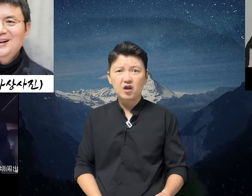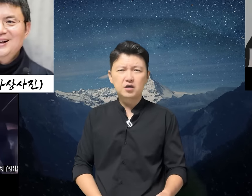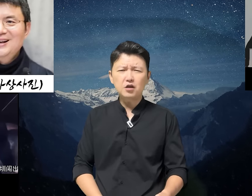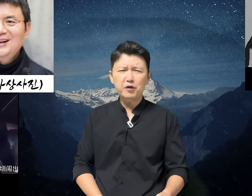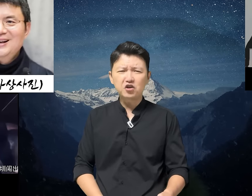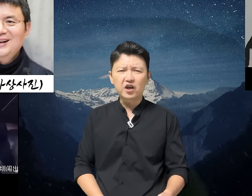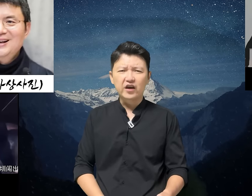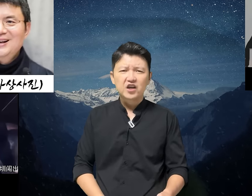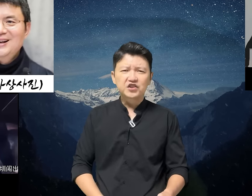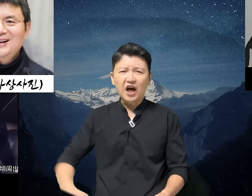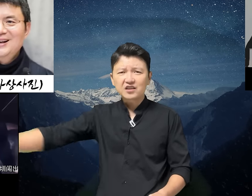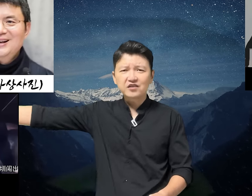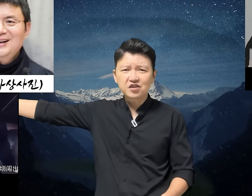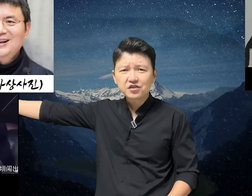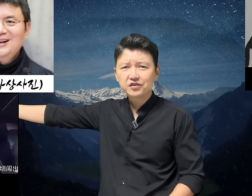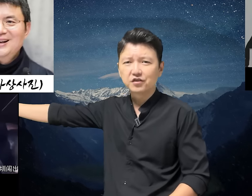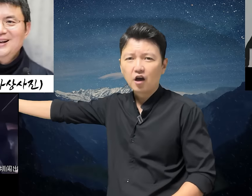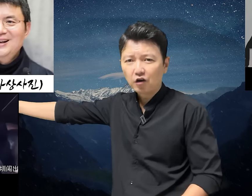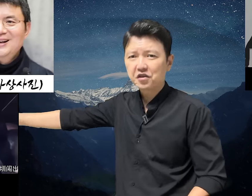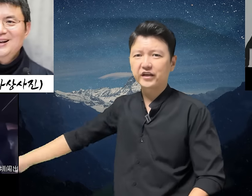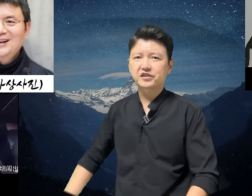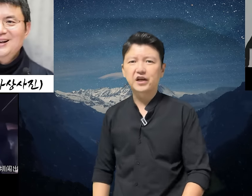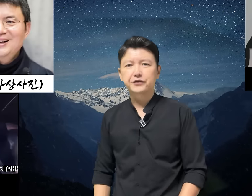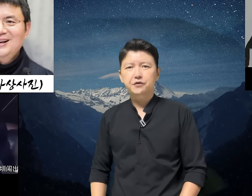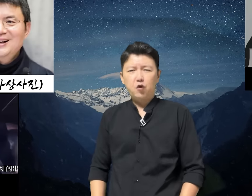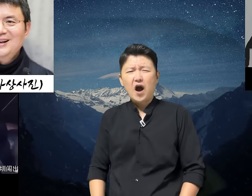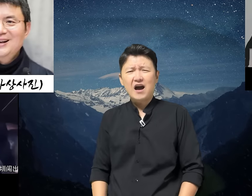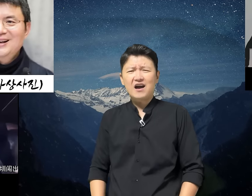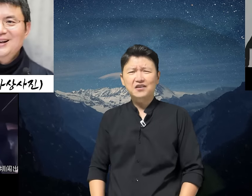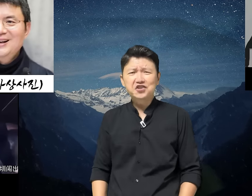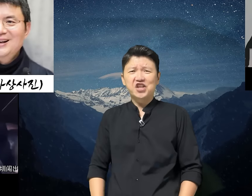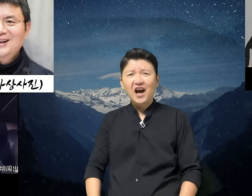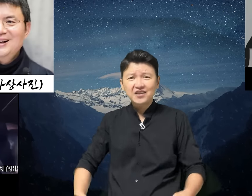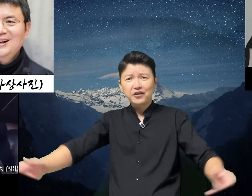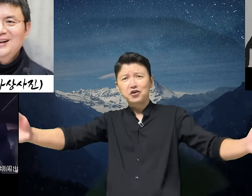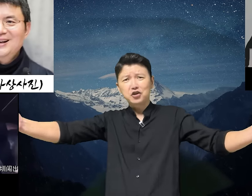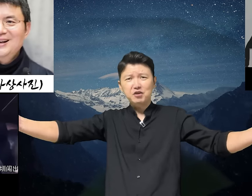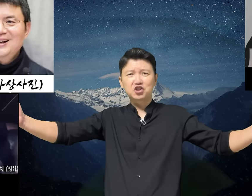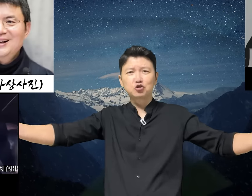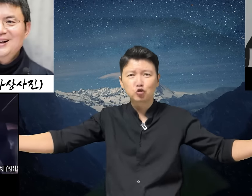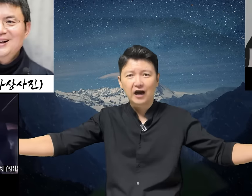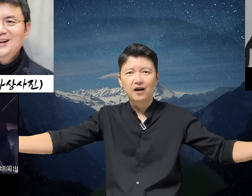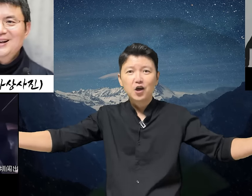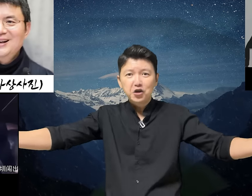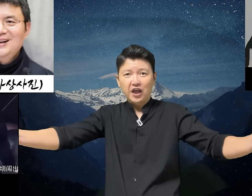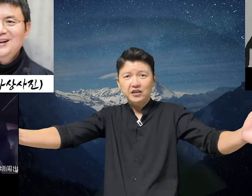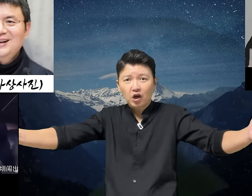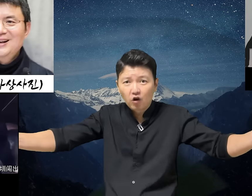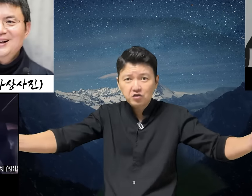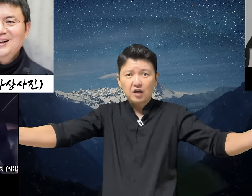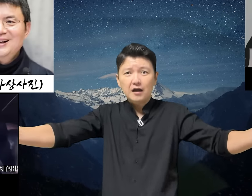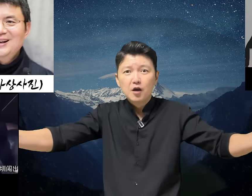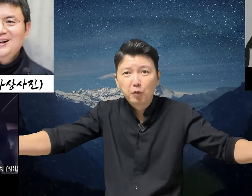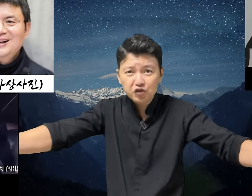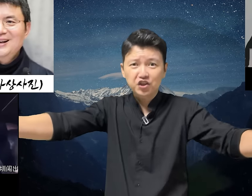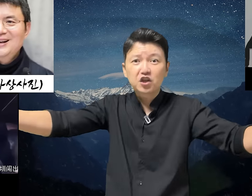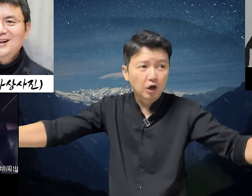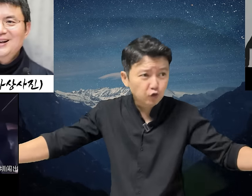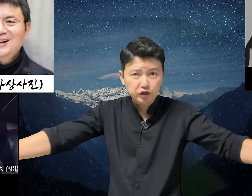그러면 이때 짜달즉은 어떠했을까요? 와 이 짜달 형님이 친구라 대체 어떠한 멋진 거물이